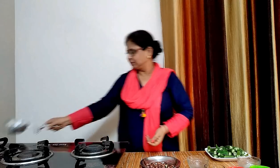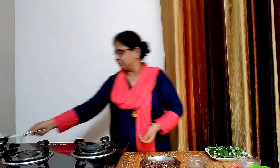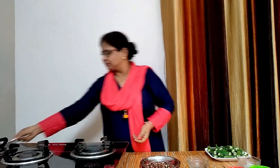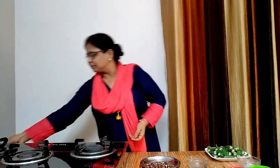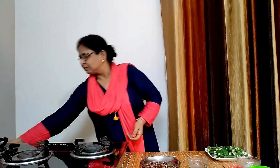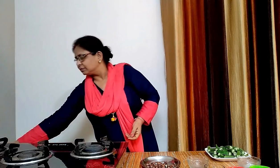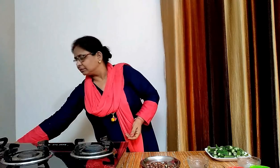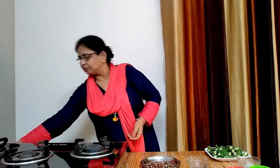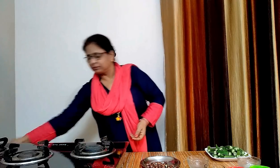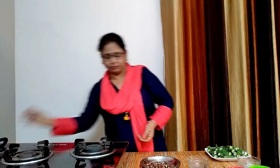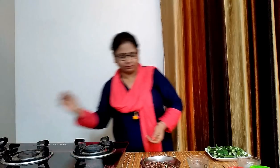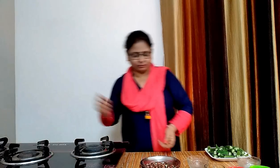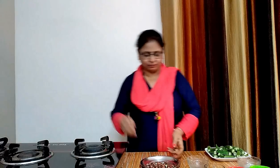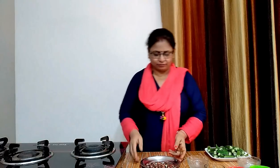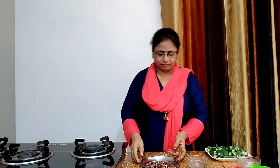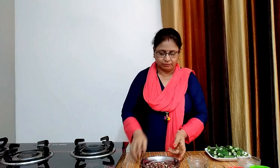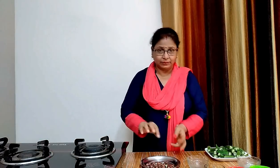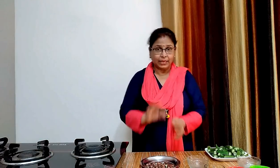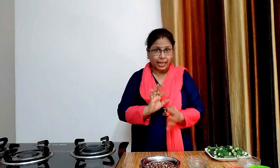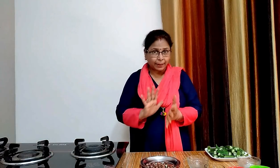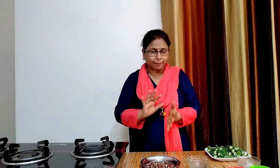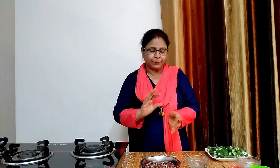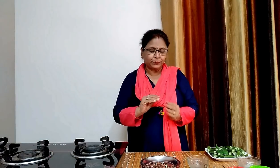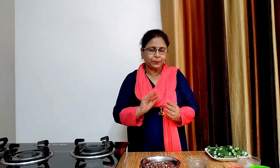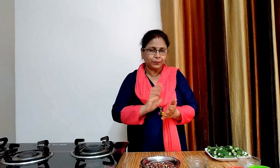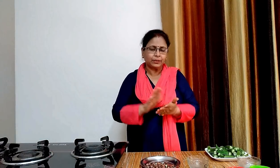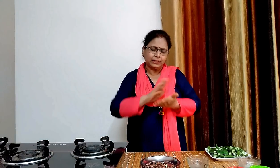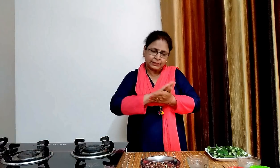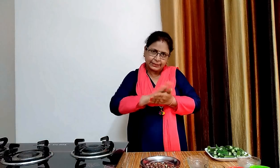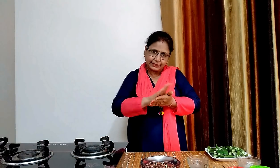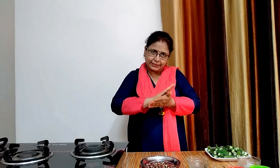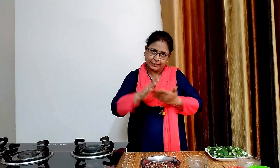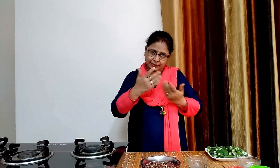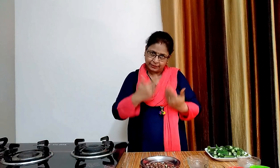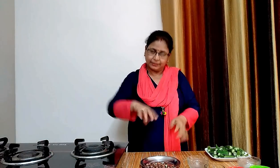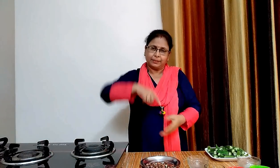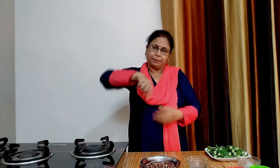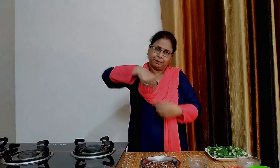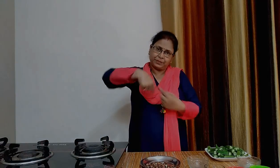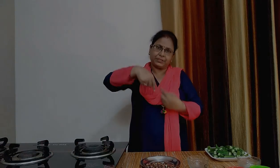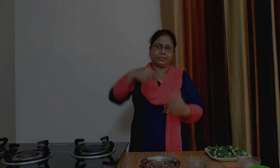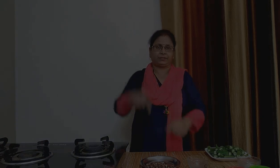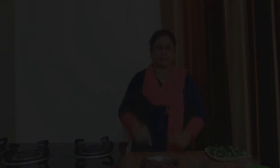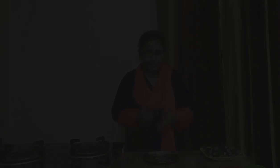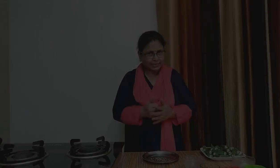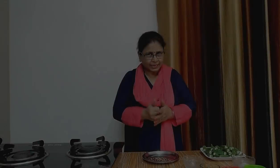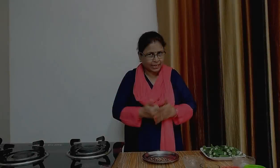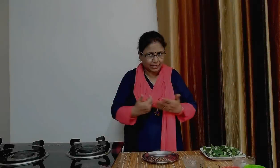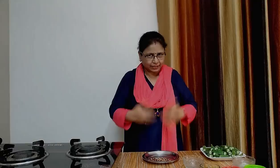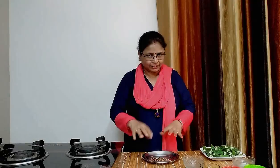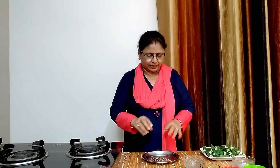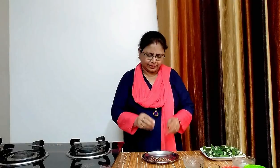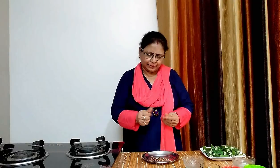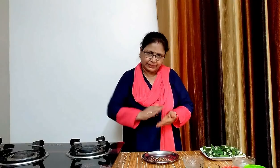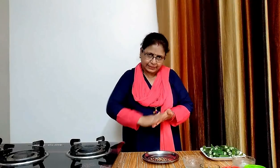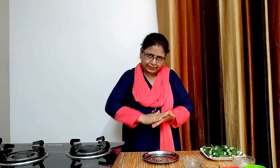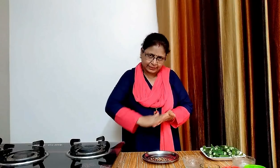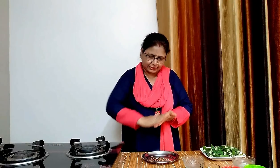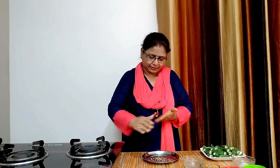मुवफली अभी गरम है ठंटी हो जाने पर हम इसके सारे चिलके उतार देंगे और फिर मिक्सी में पीस लेंगे मुवफली हलकी ठंडी हो